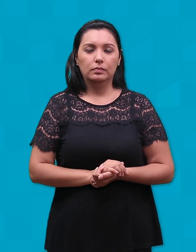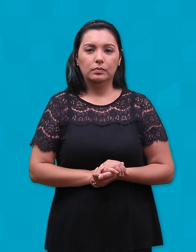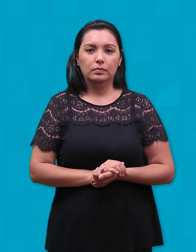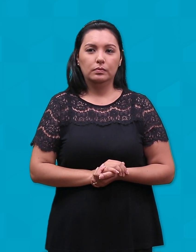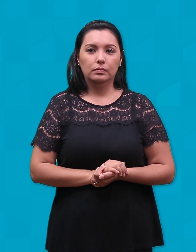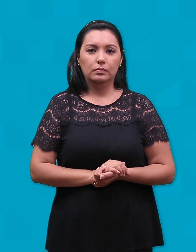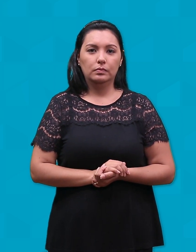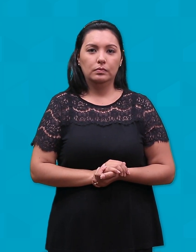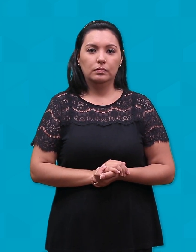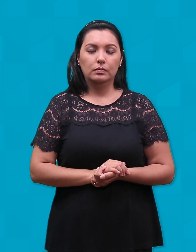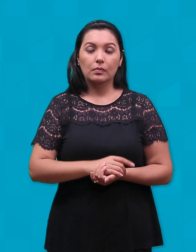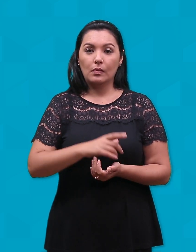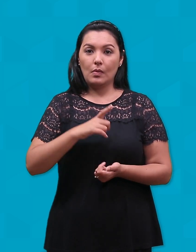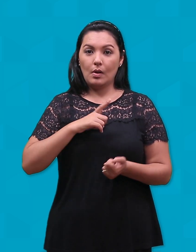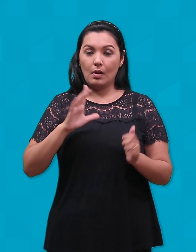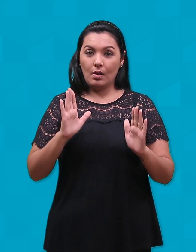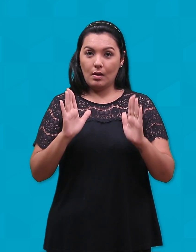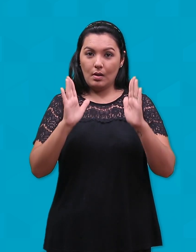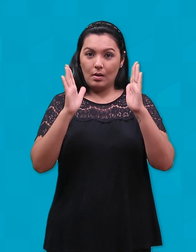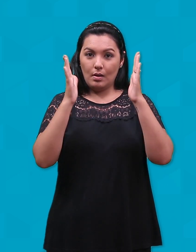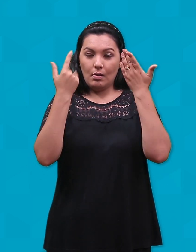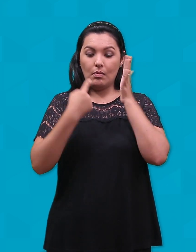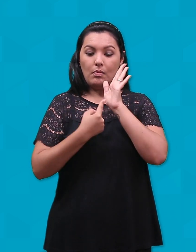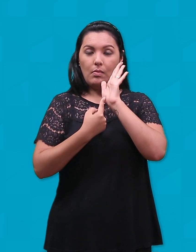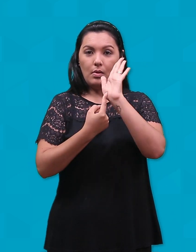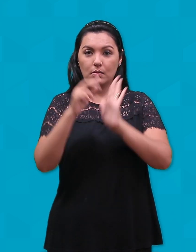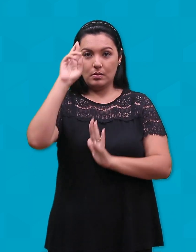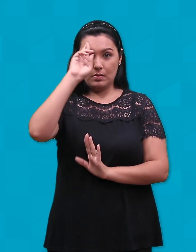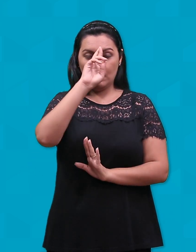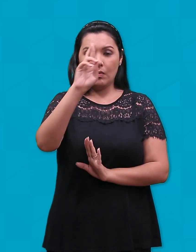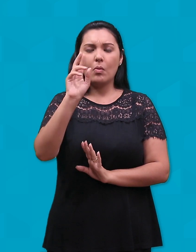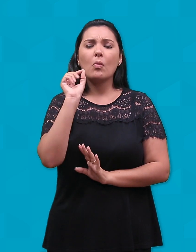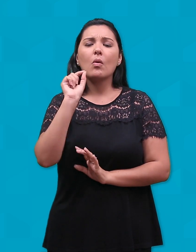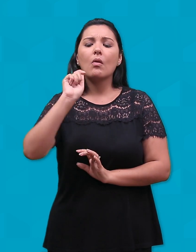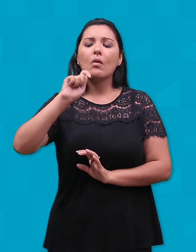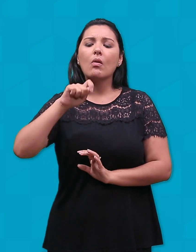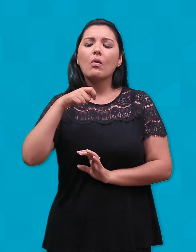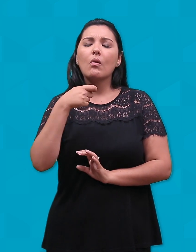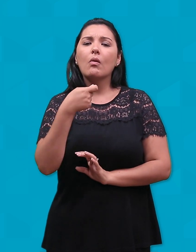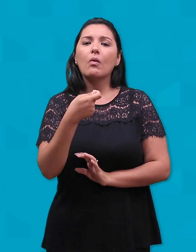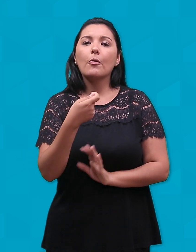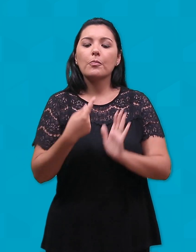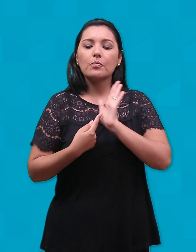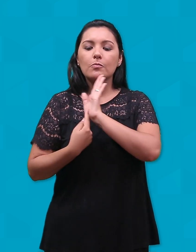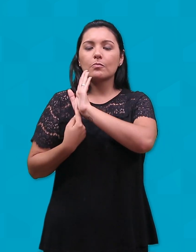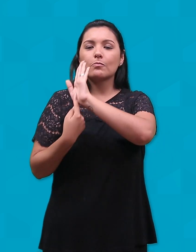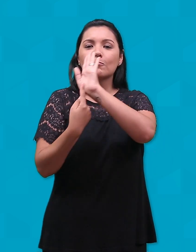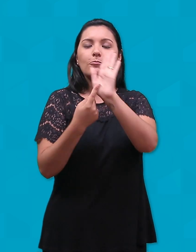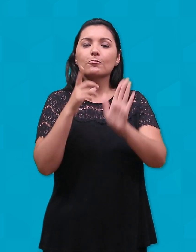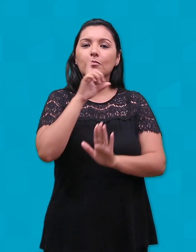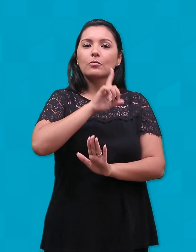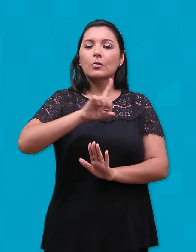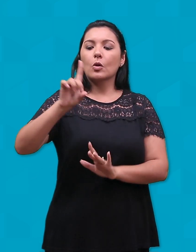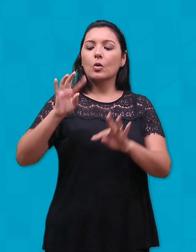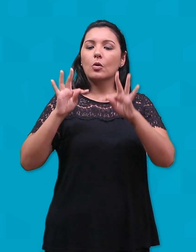A celebração da Epifania do Senhor significa a manifestação de Deus a todos os povos.